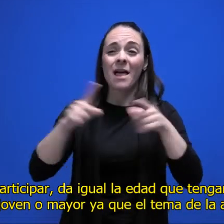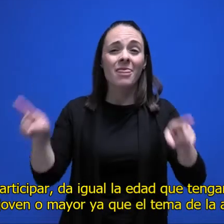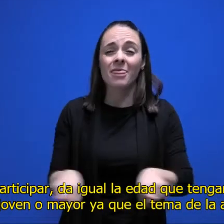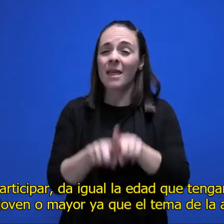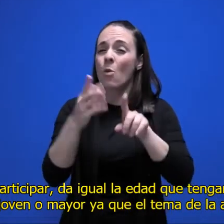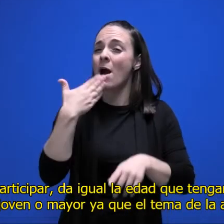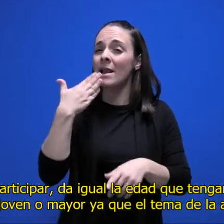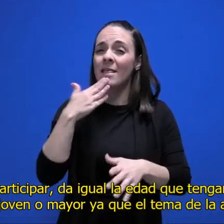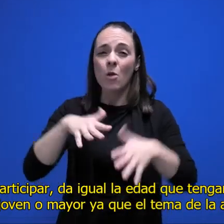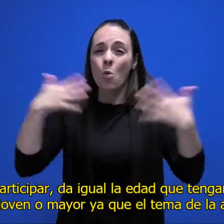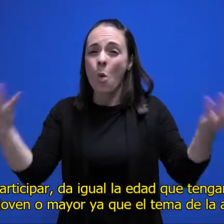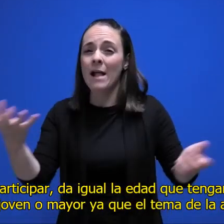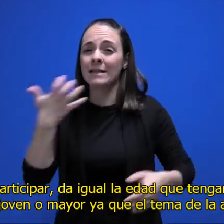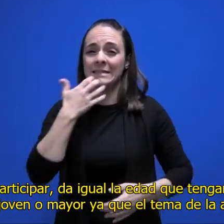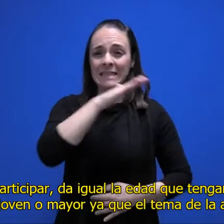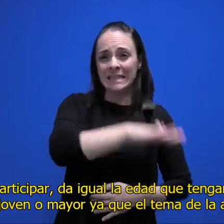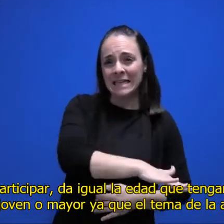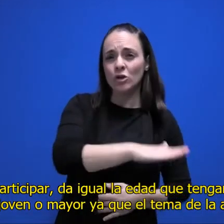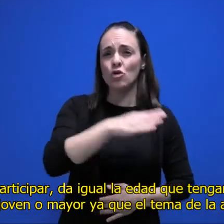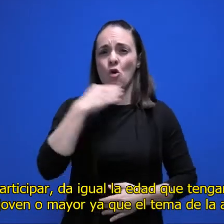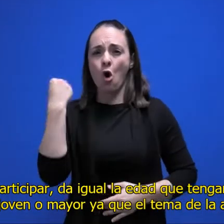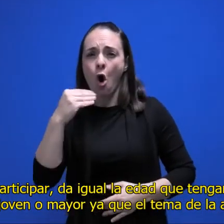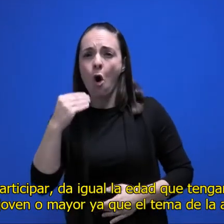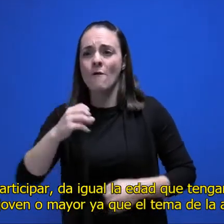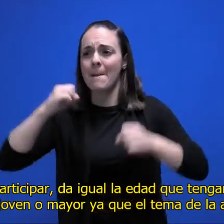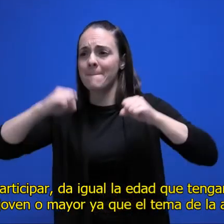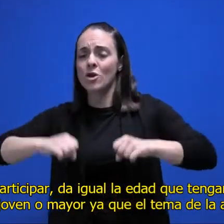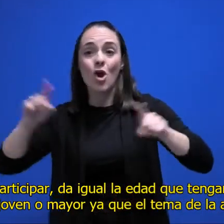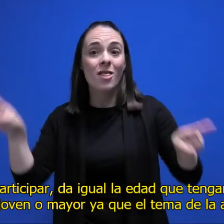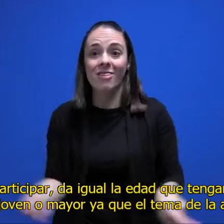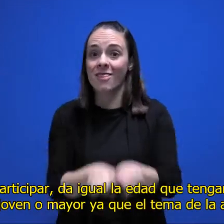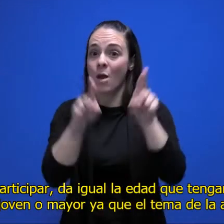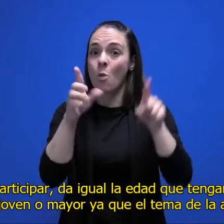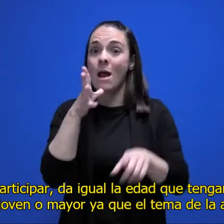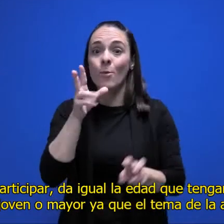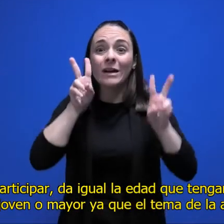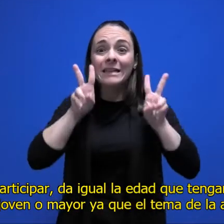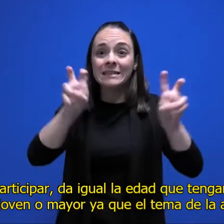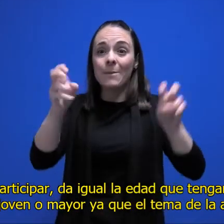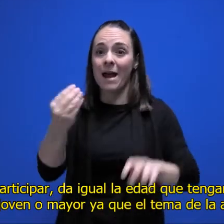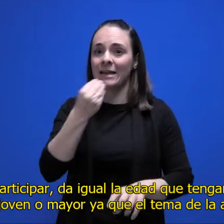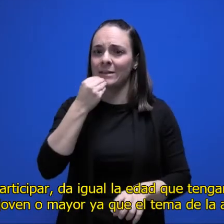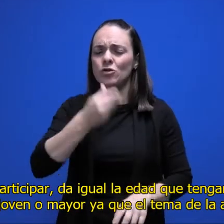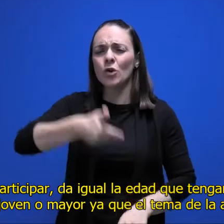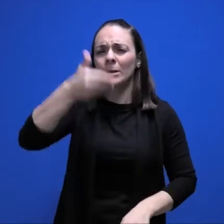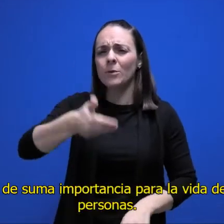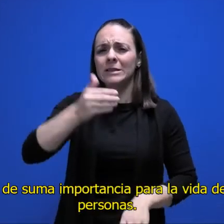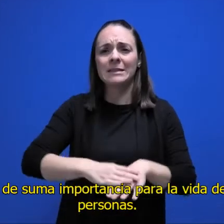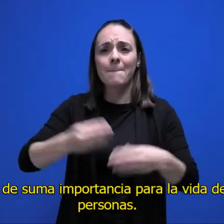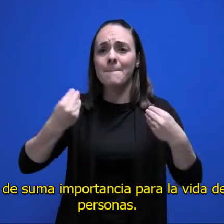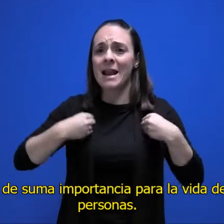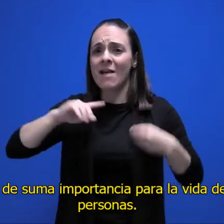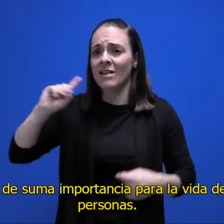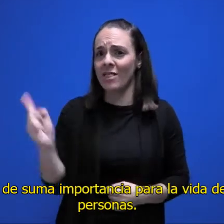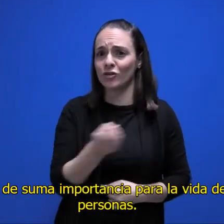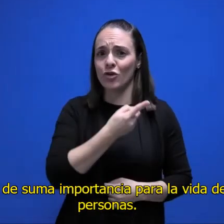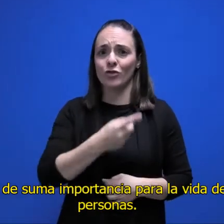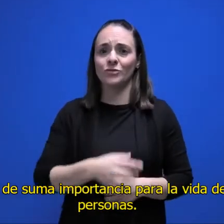Anímense a participar, da igual nada que tengan, da igual si eres niño o niña, joven o mayor, ya que el tema de la